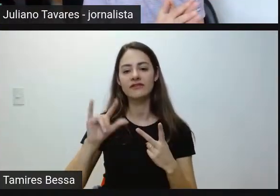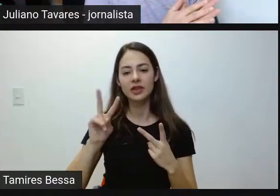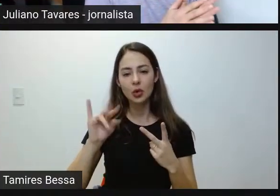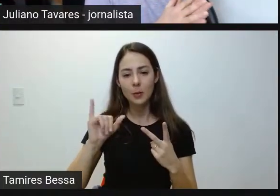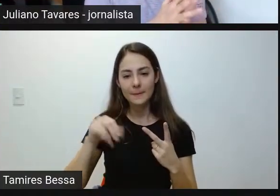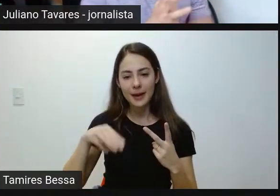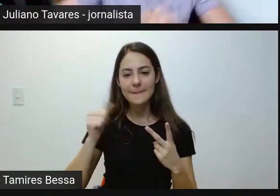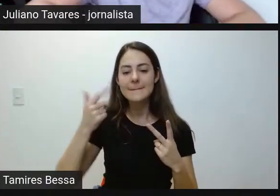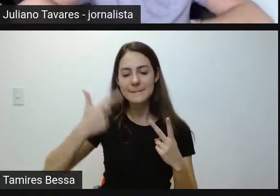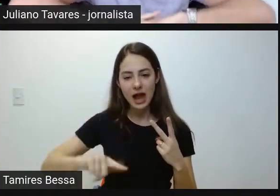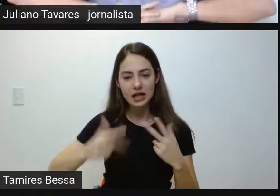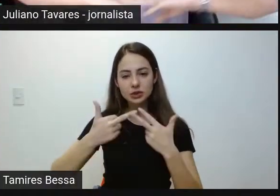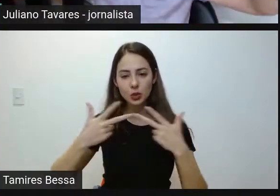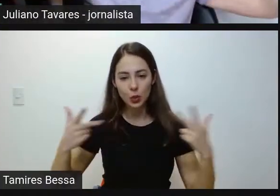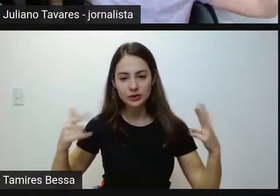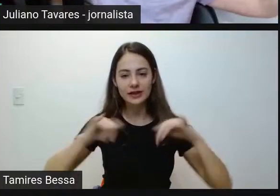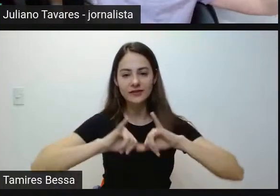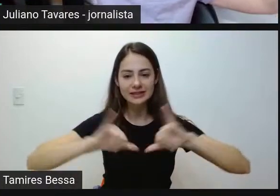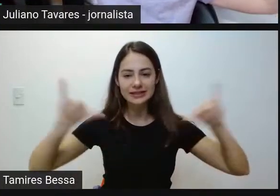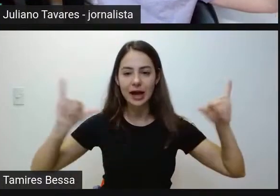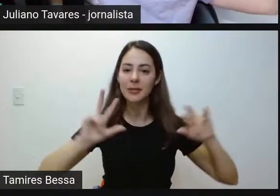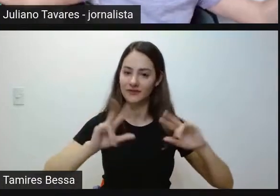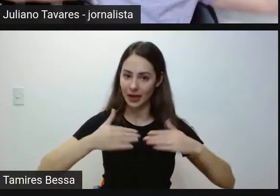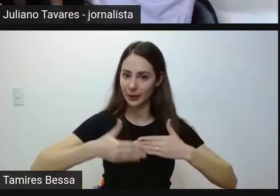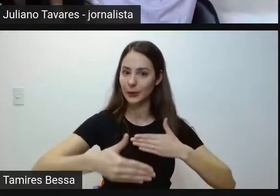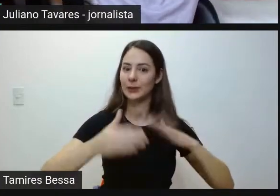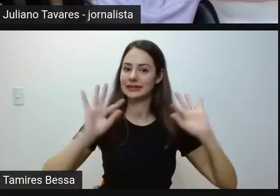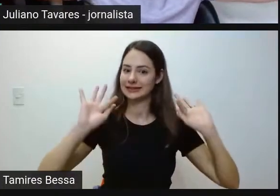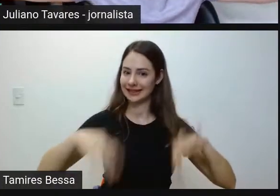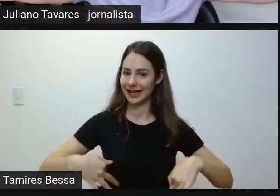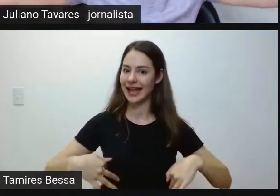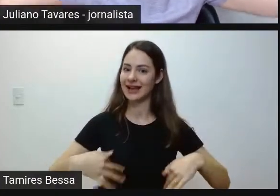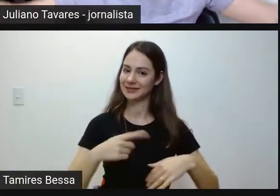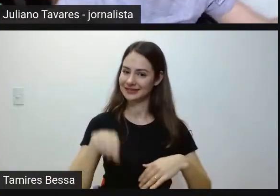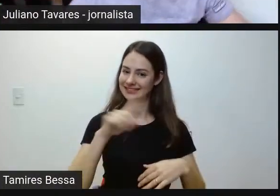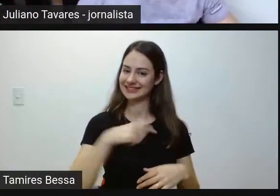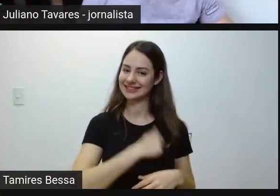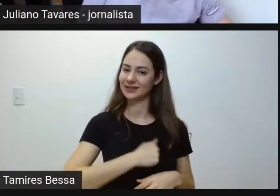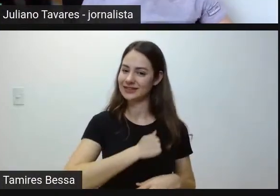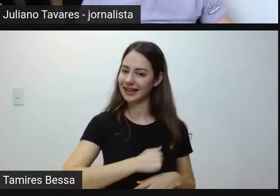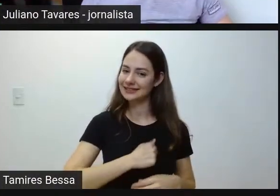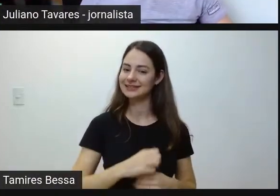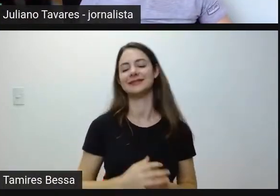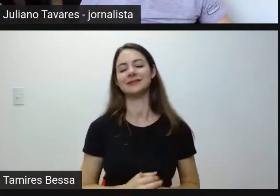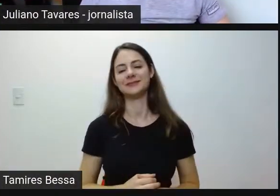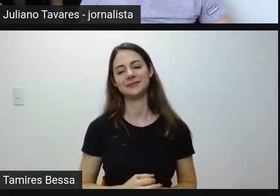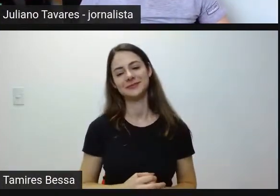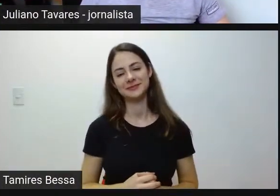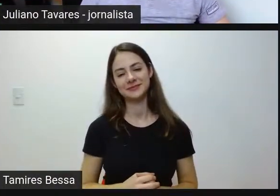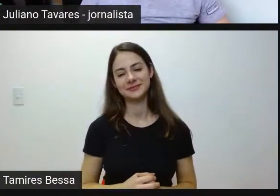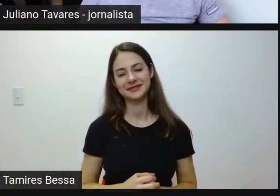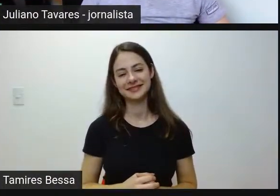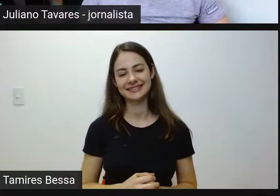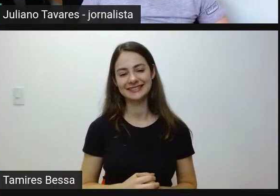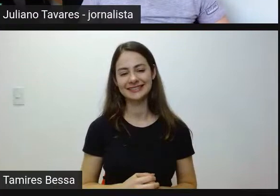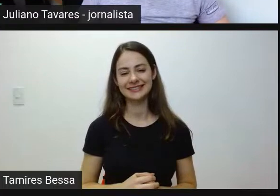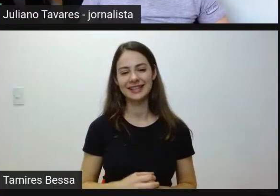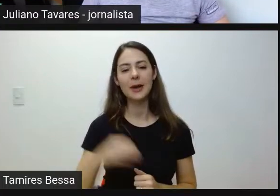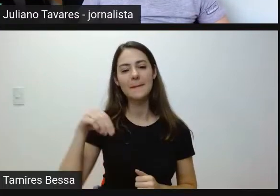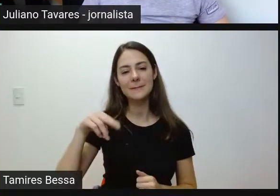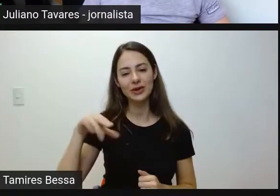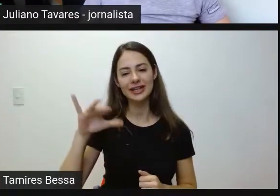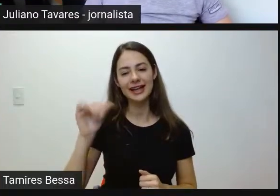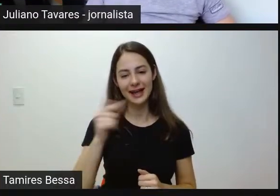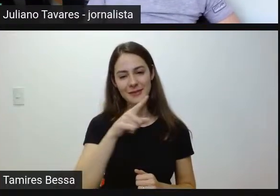último recado, alguma coisa, porque a gente já vai encerrar, porque vocês ficarem um pouquinho de saudade da gente, né? Deu seu recado aí, Mônica,